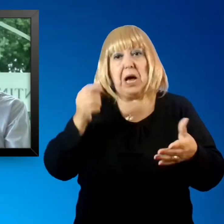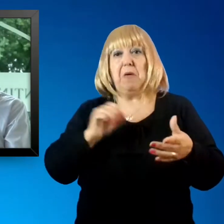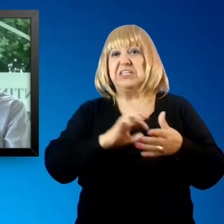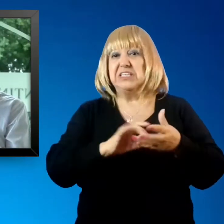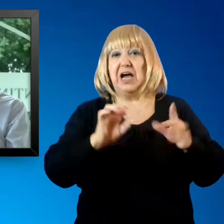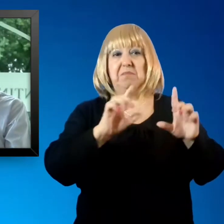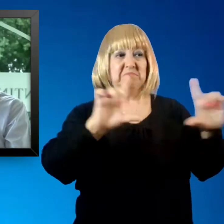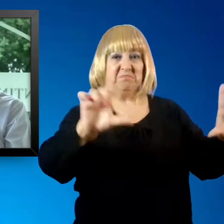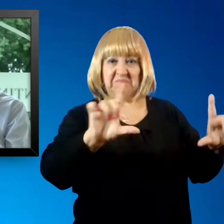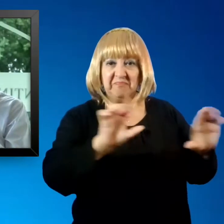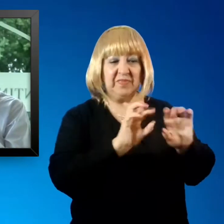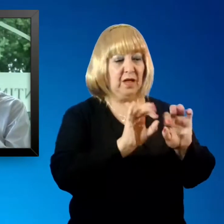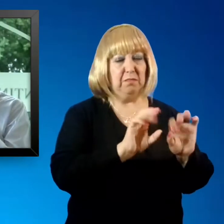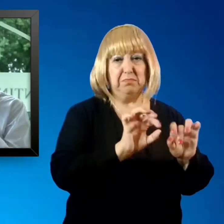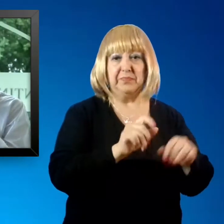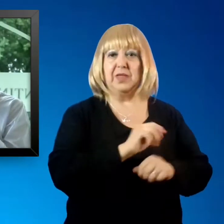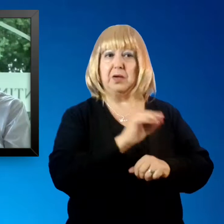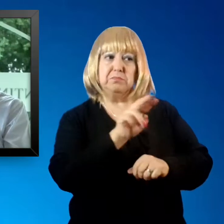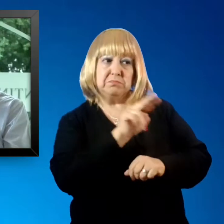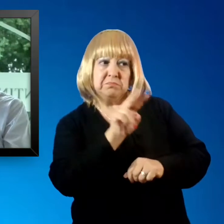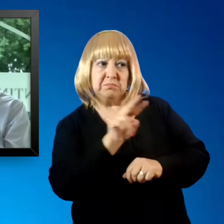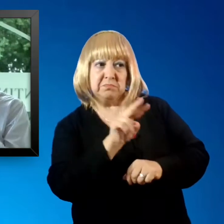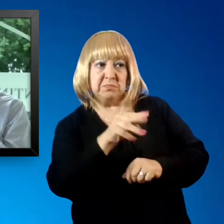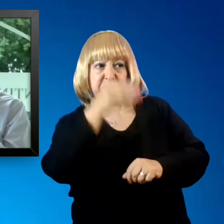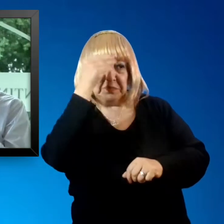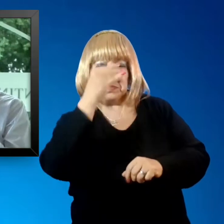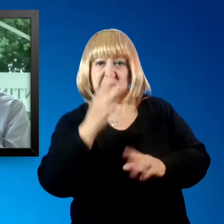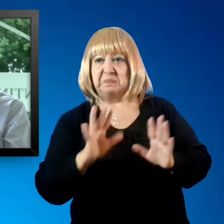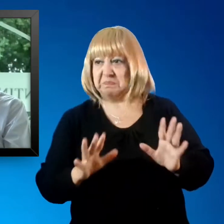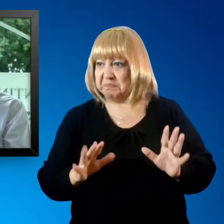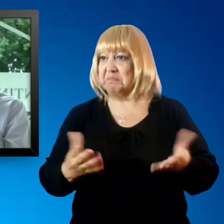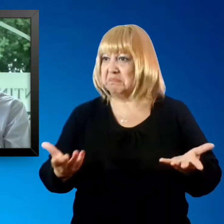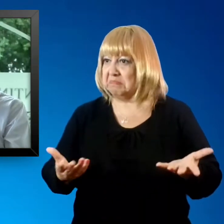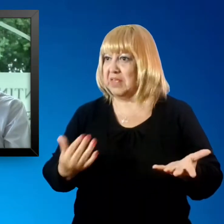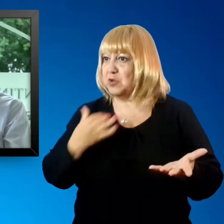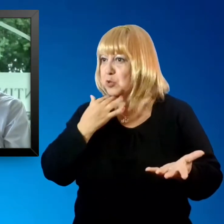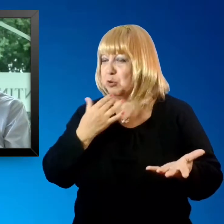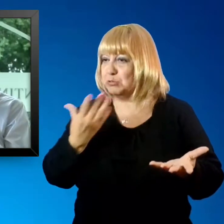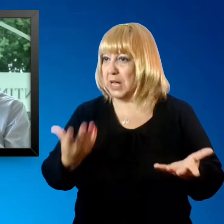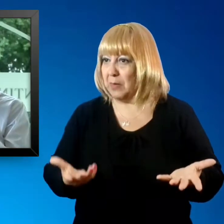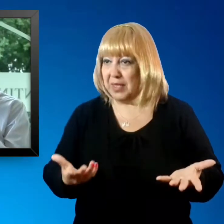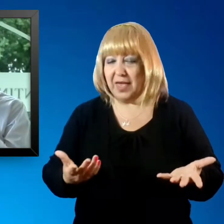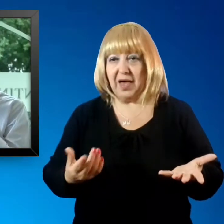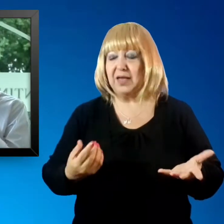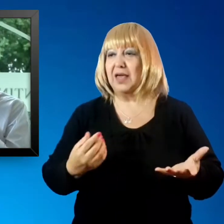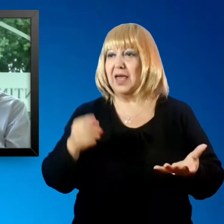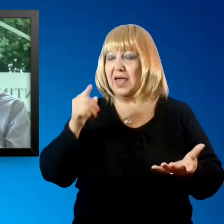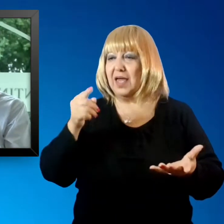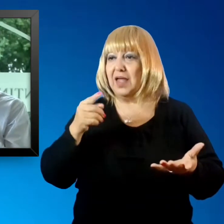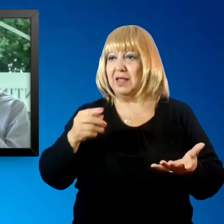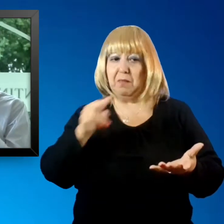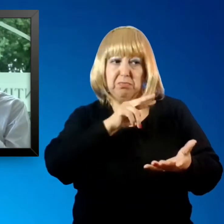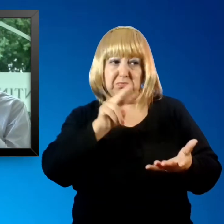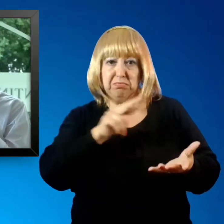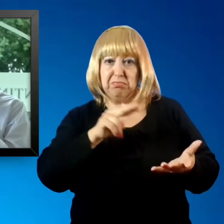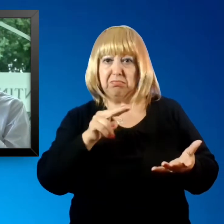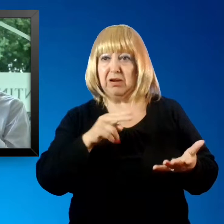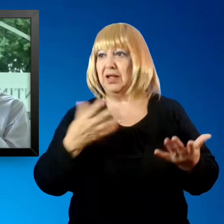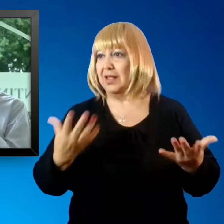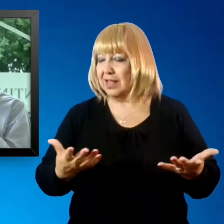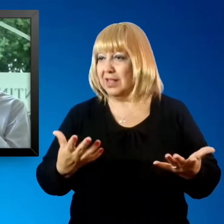lo oral o de lo sonoro con la palabra, no es así porque son analfabetos. Y eso tiene que ver con esta anomia